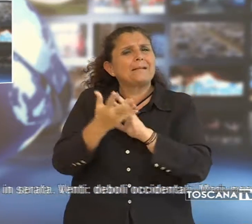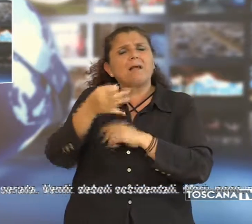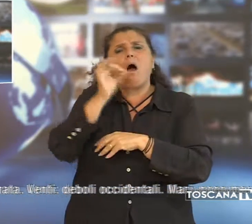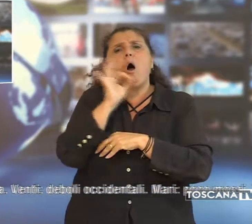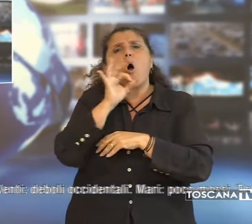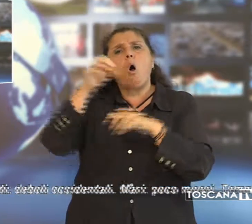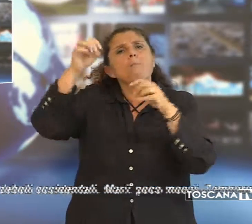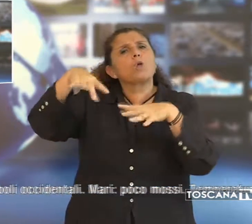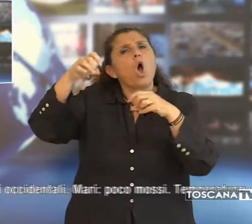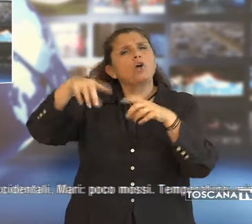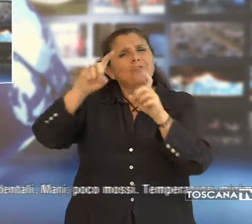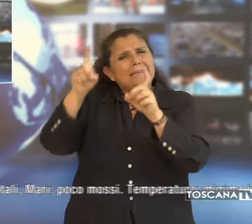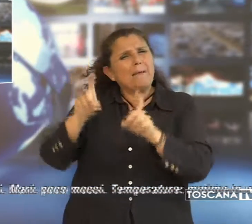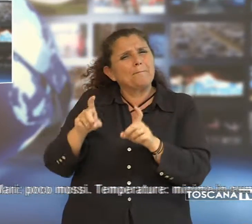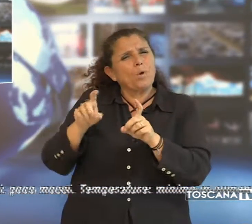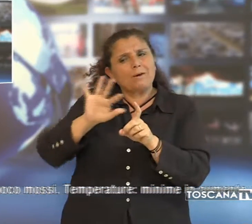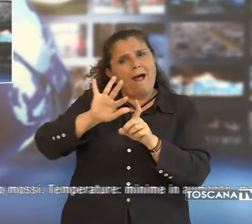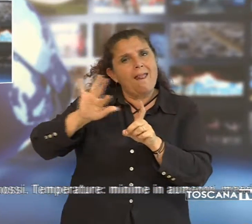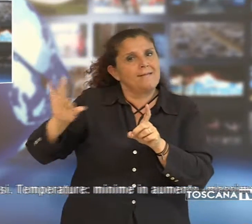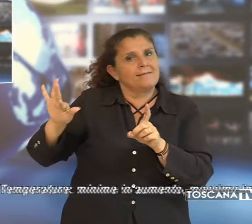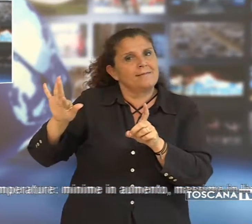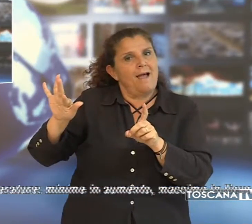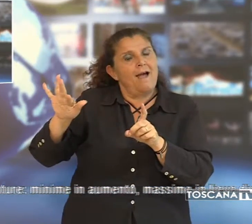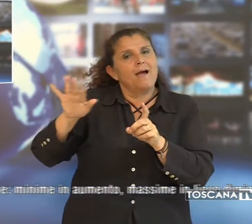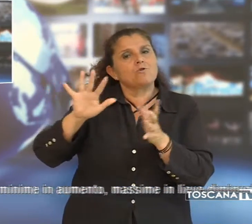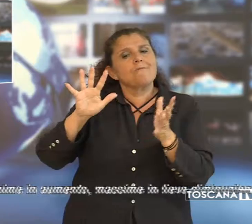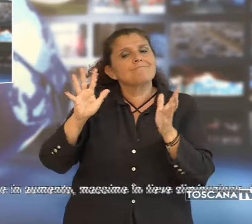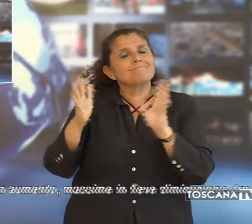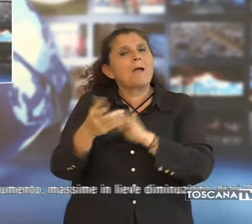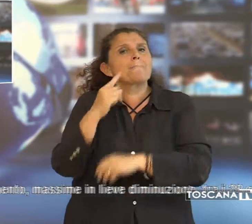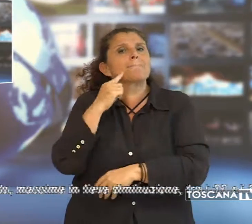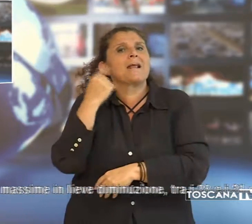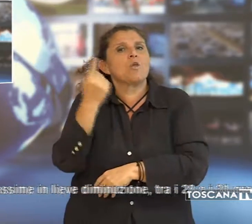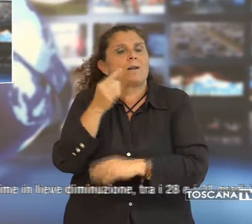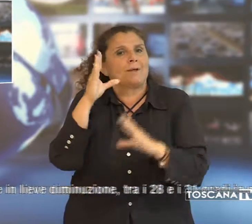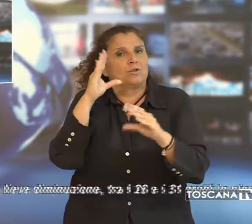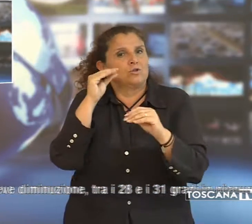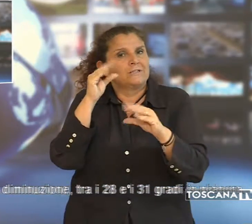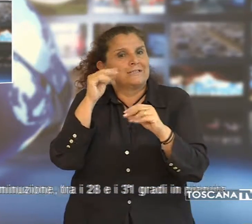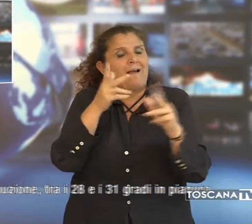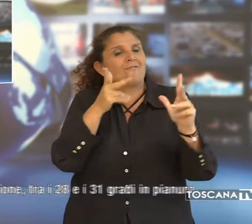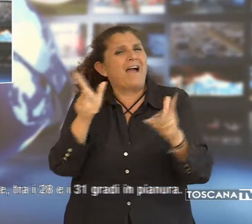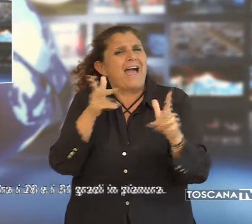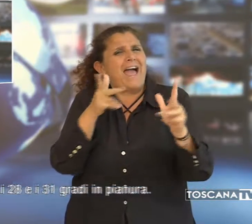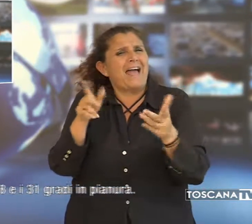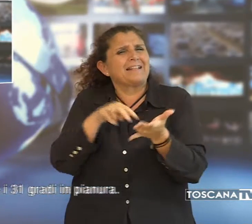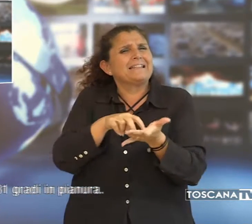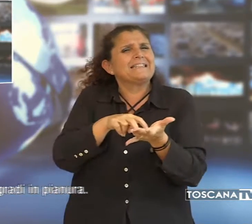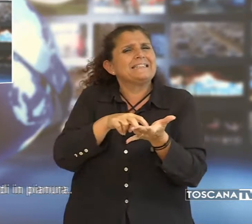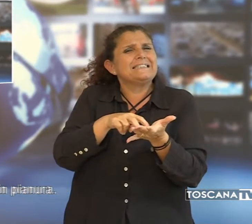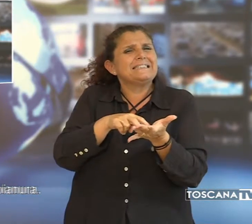sparsi e temporali nelle zone interne. Tendenza a miglioramento in serata. Venti deboli